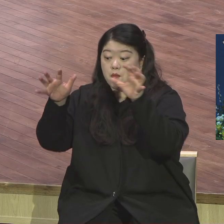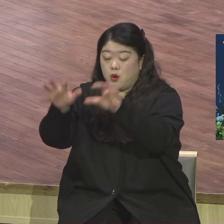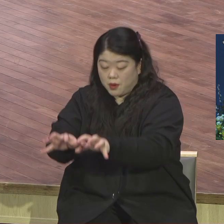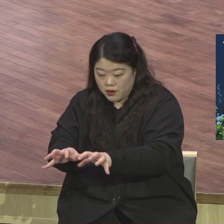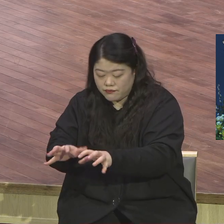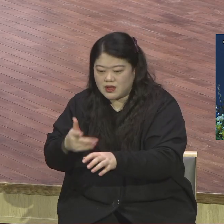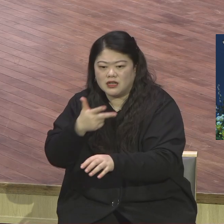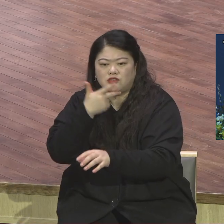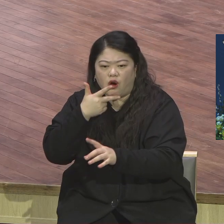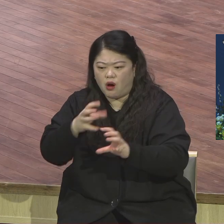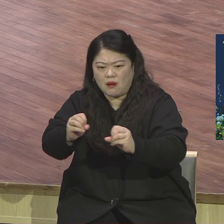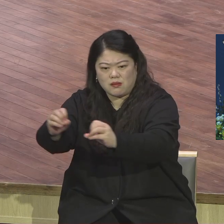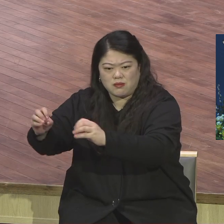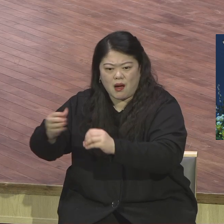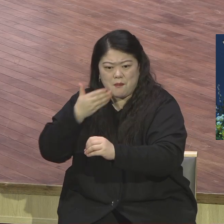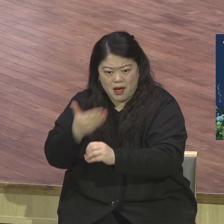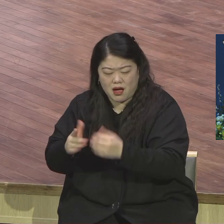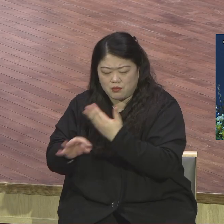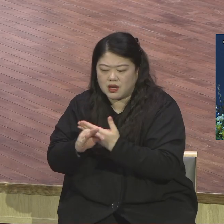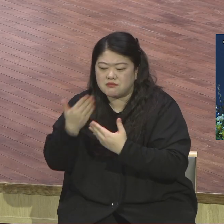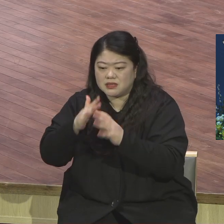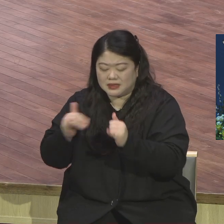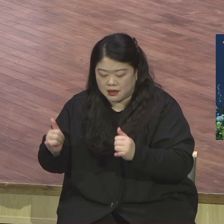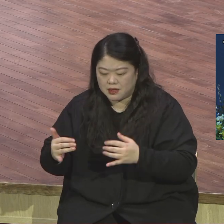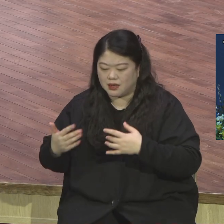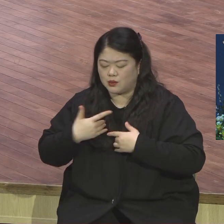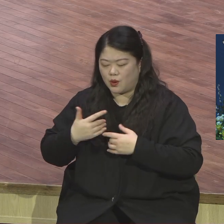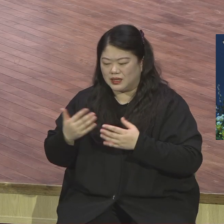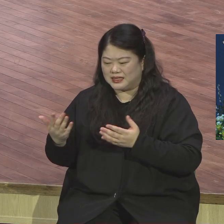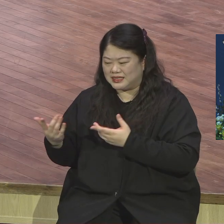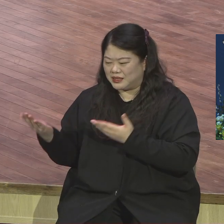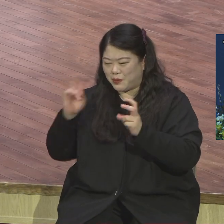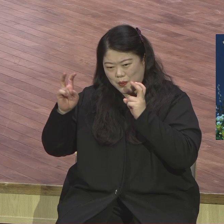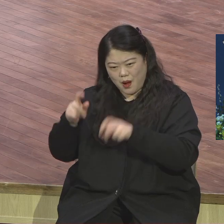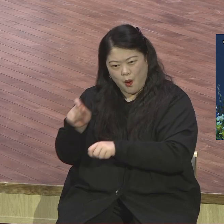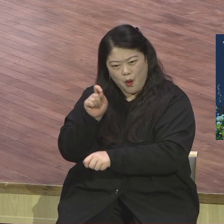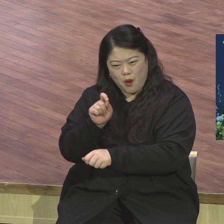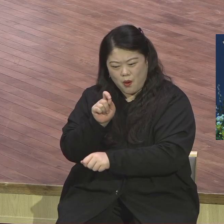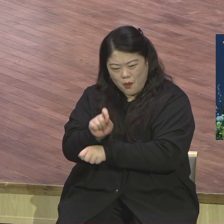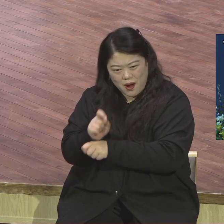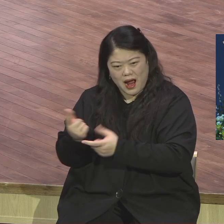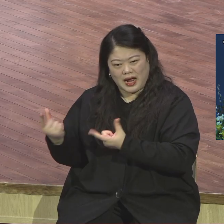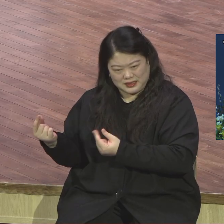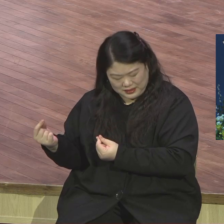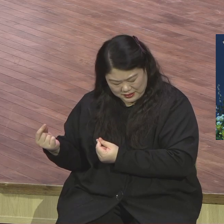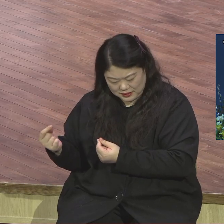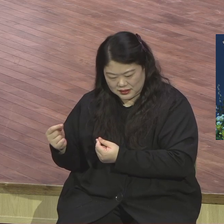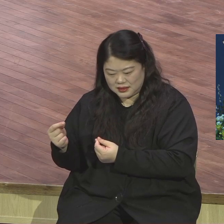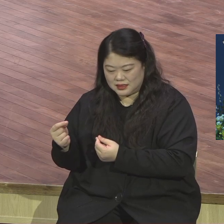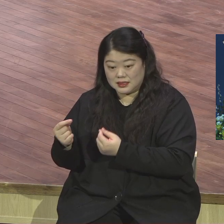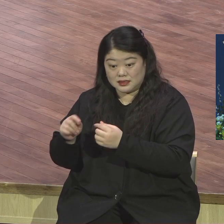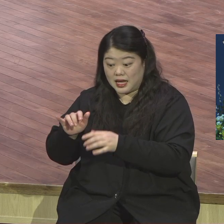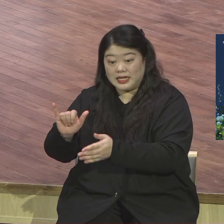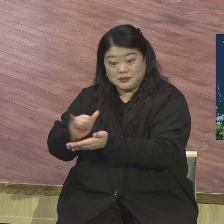그렇게 트리라운지를 세워가지고 지금 잘하고 있잖아요. 자 대림동 같은 경우는 중국에 온 사람들이 많아요.